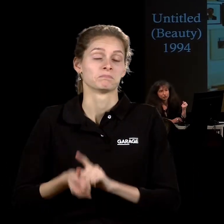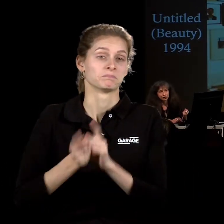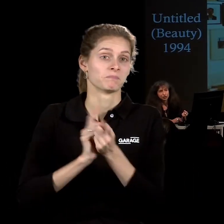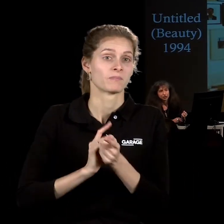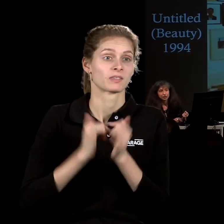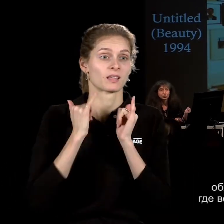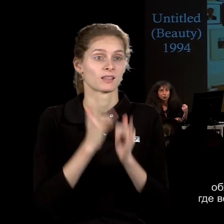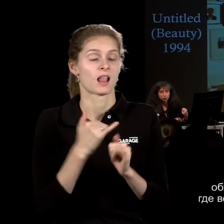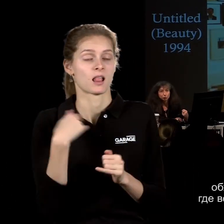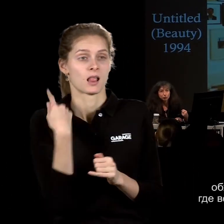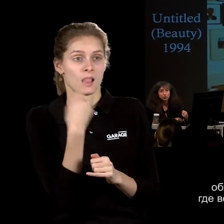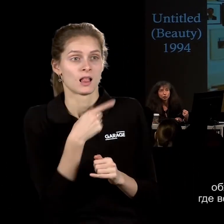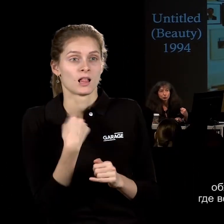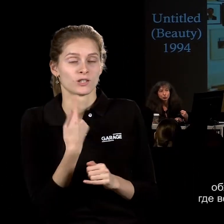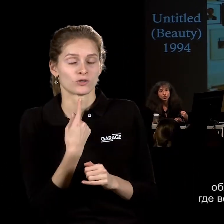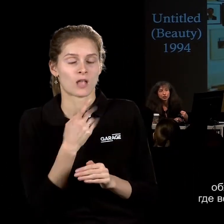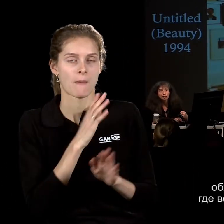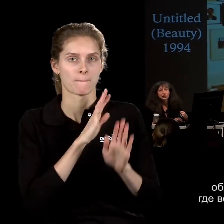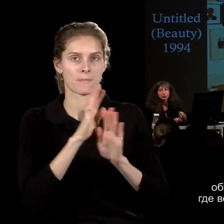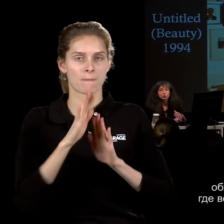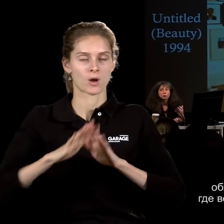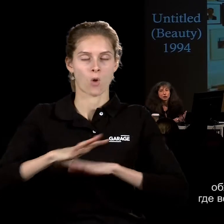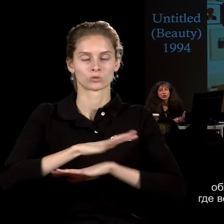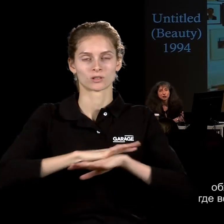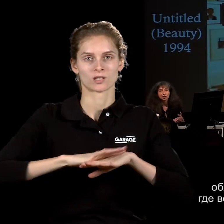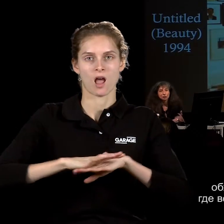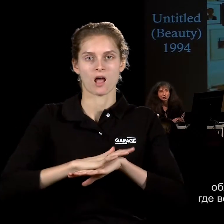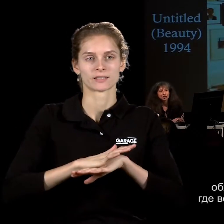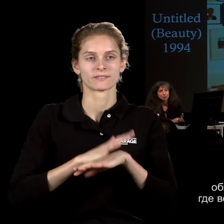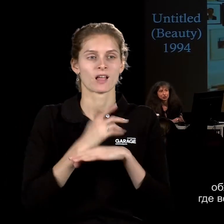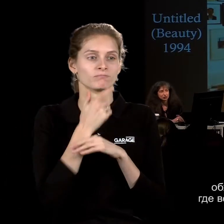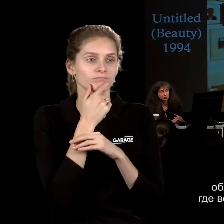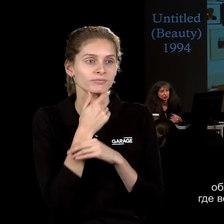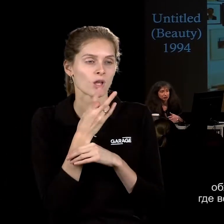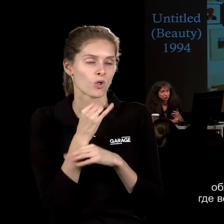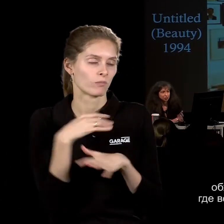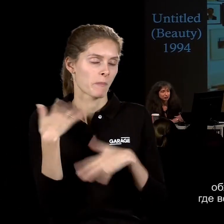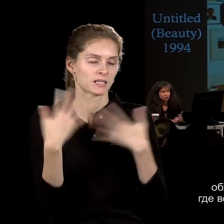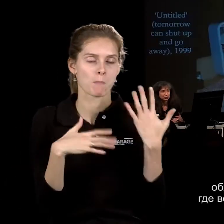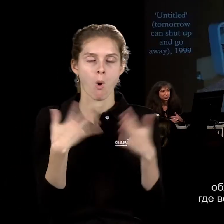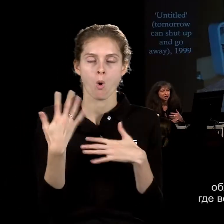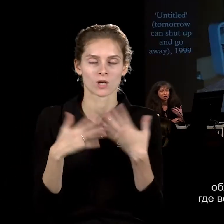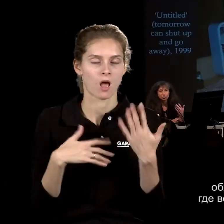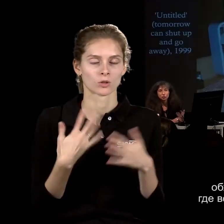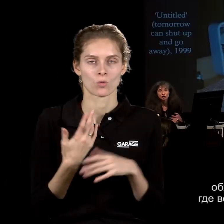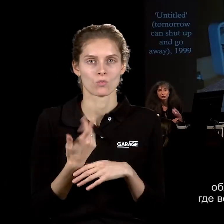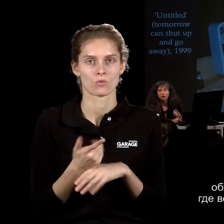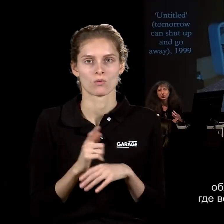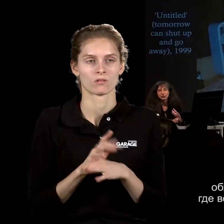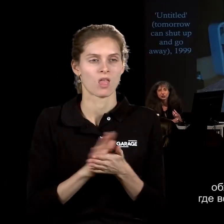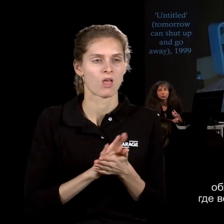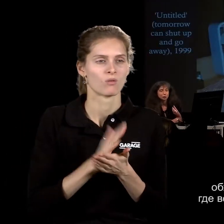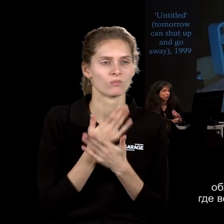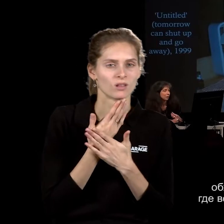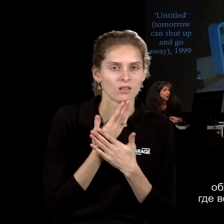приватное, обжитое, уютное, но беспорядочное, безалаберное, где вот эта самая безалаберность и неубранность